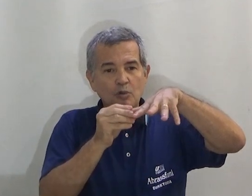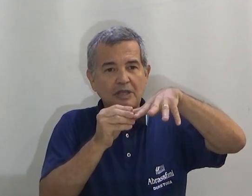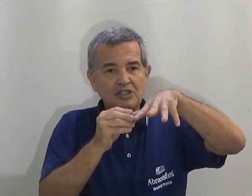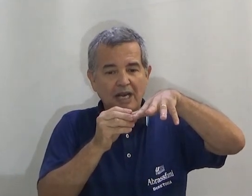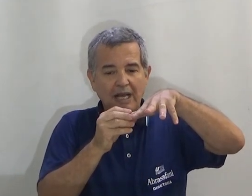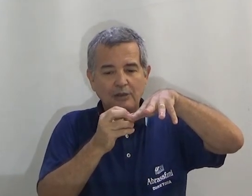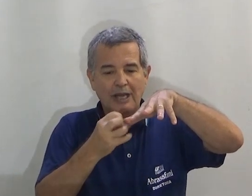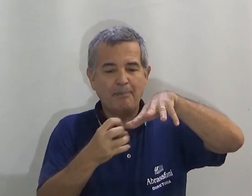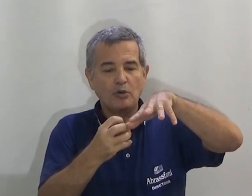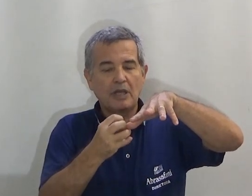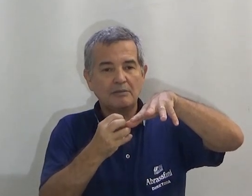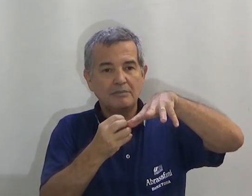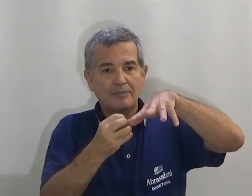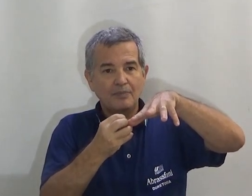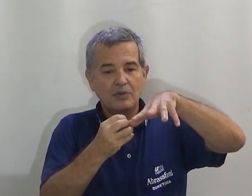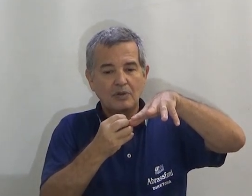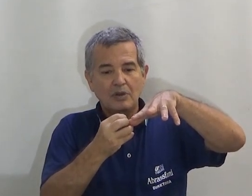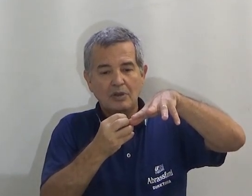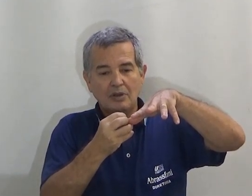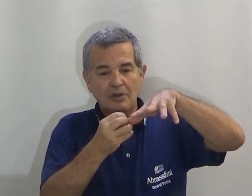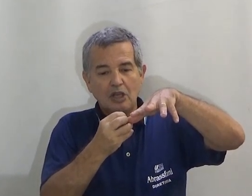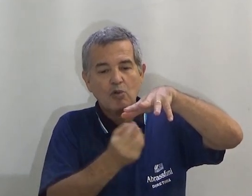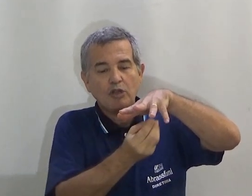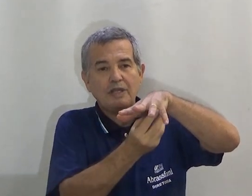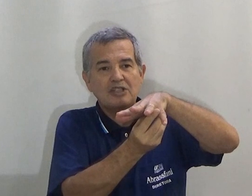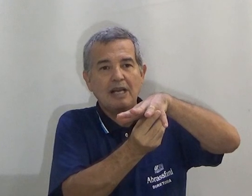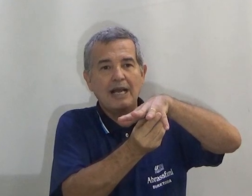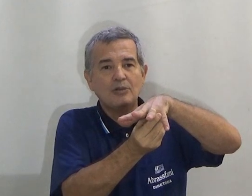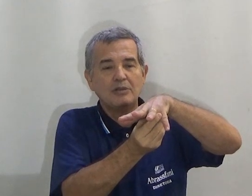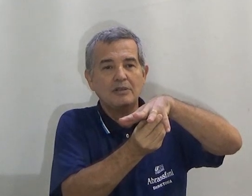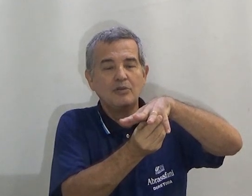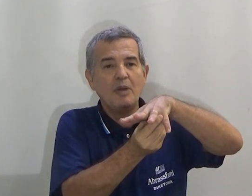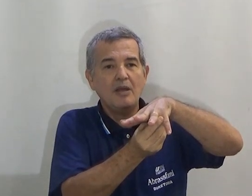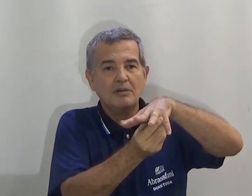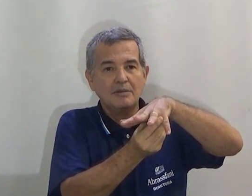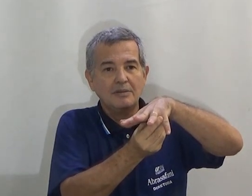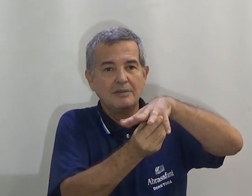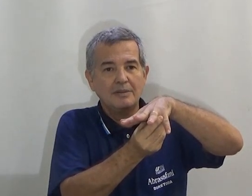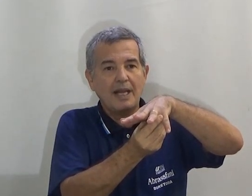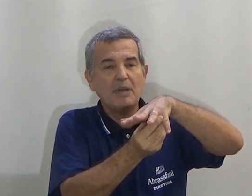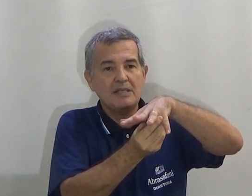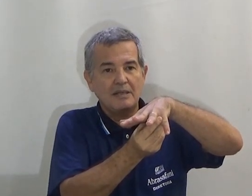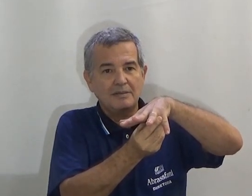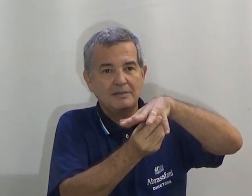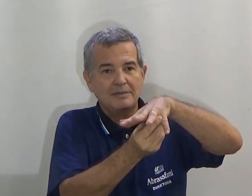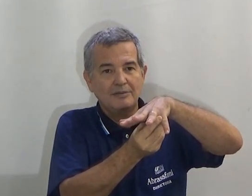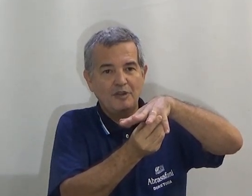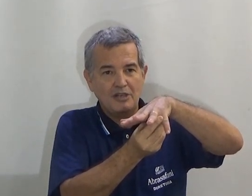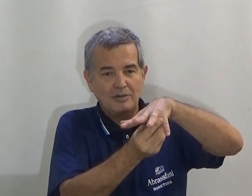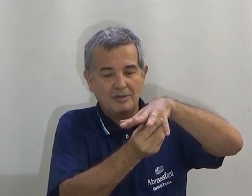Porque um está estragado na ponta e o outro está estragado no meio, na cabeça.